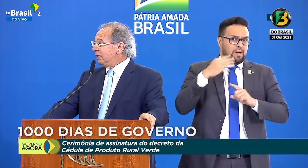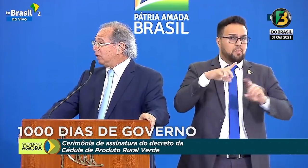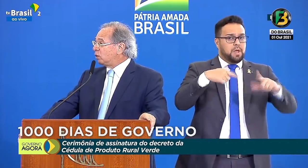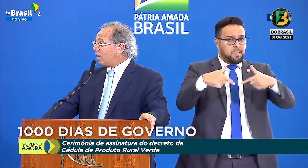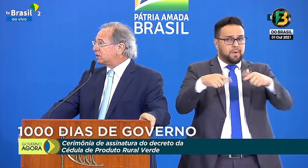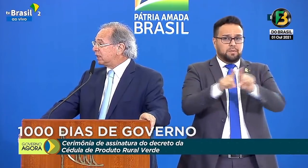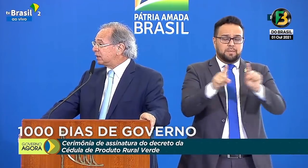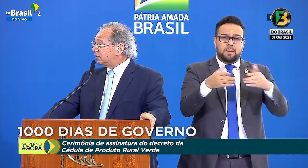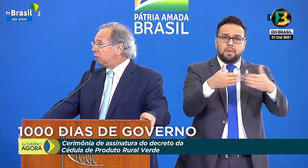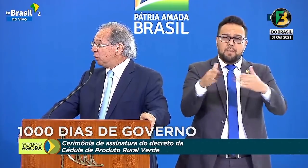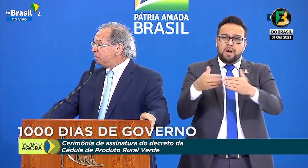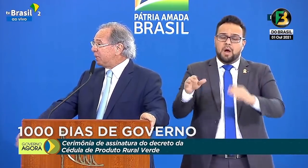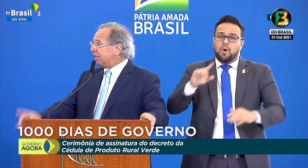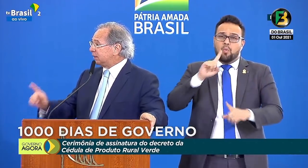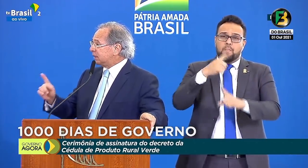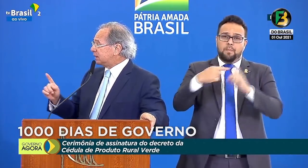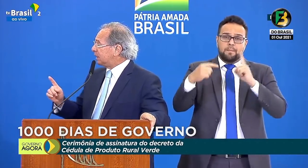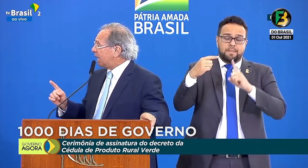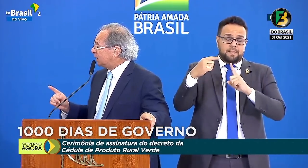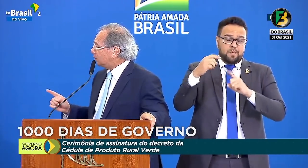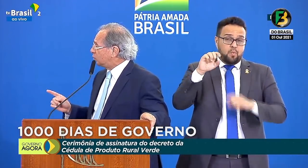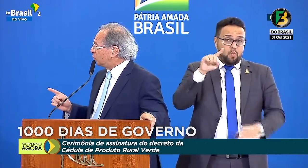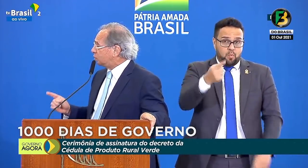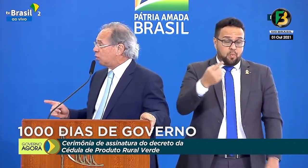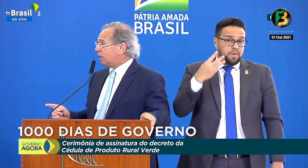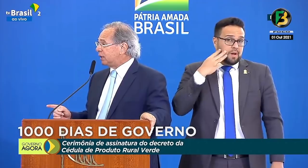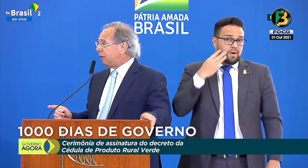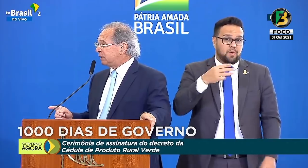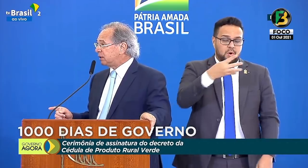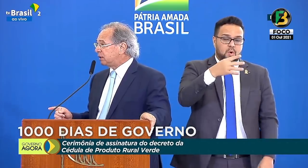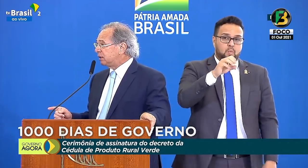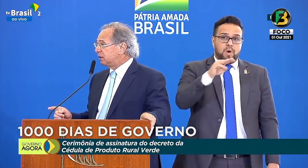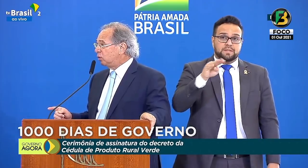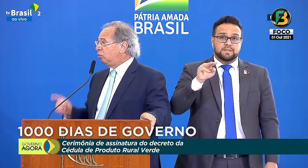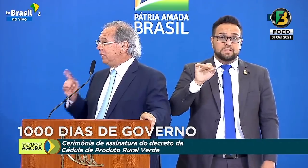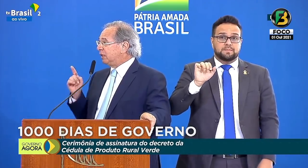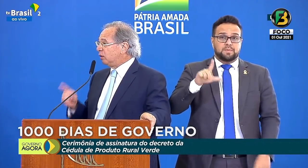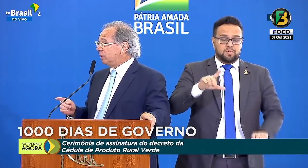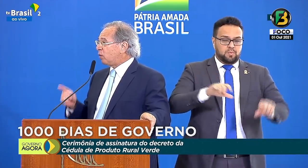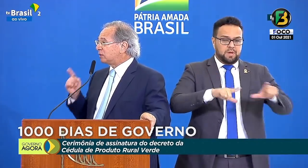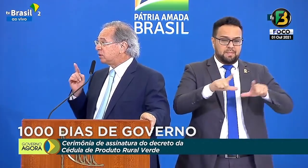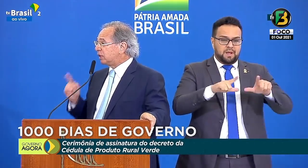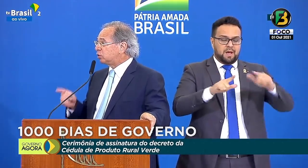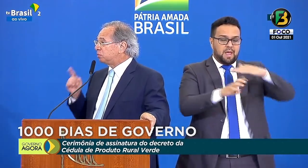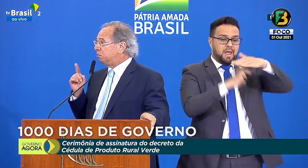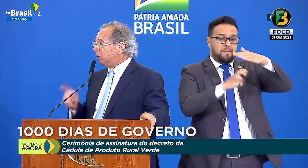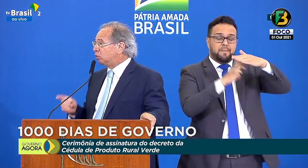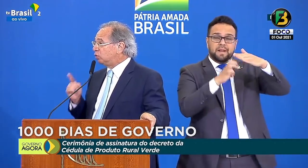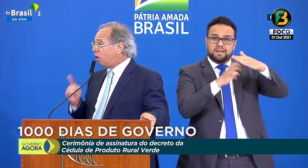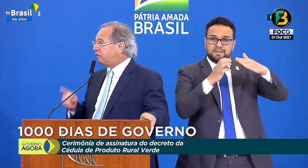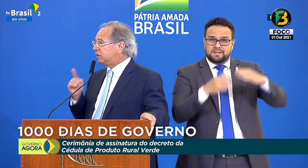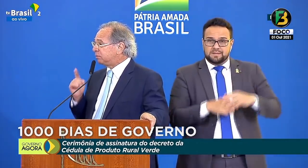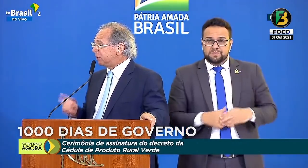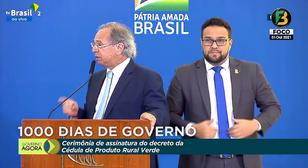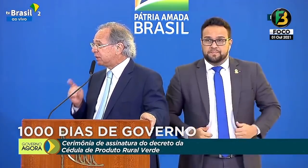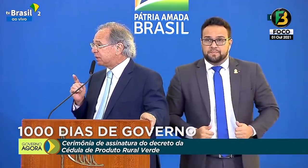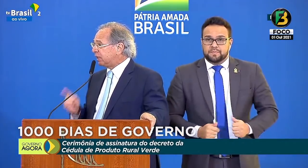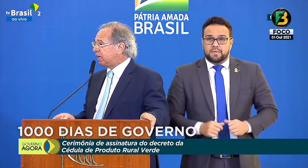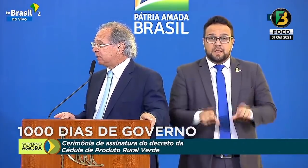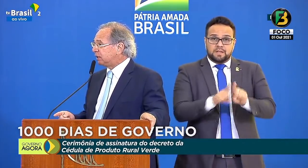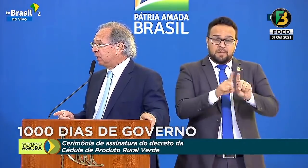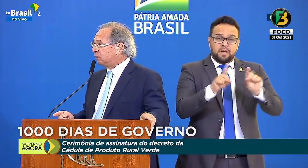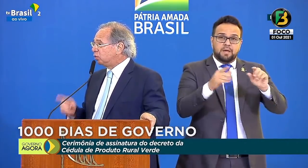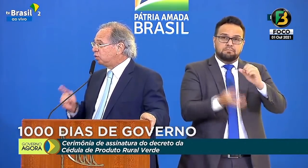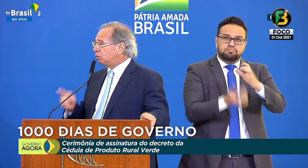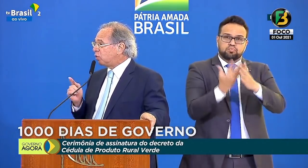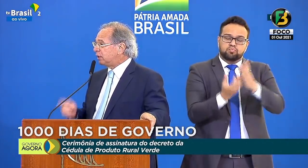1 milhão e 400 mil empresas criadas no último quadrimestre, 1 milhão e 400 mil novas empresas